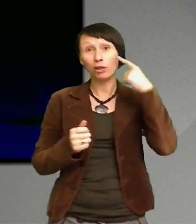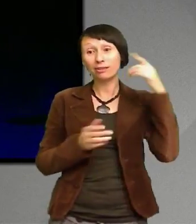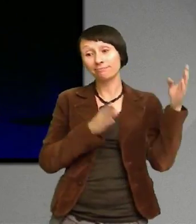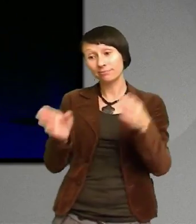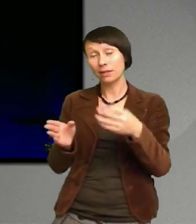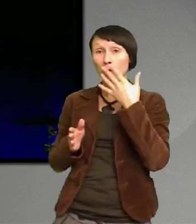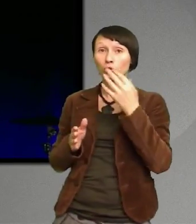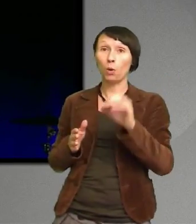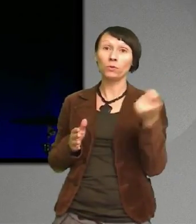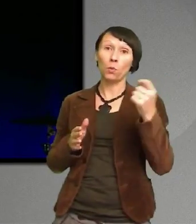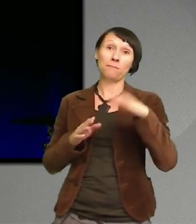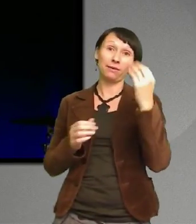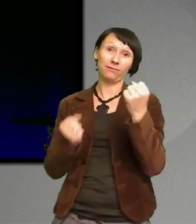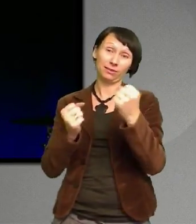samhälle Nämligen unga ledare